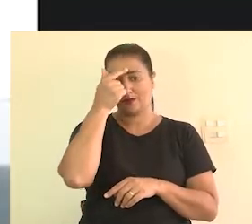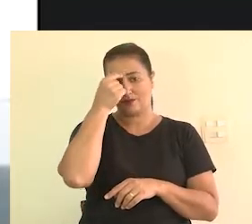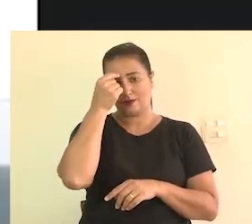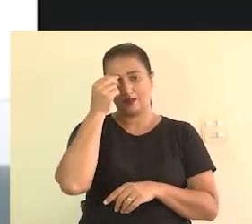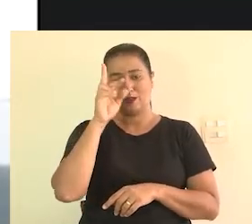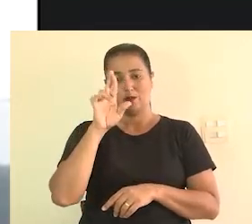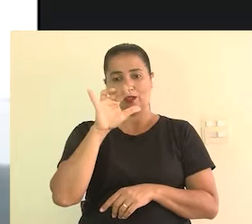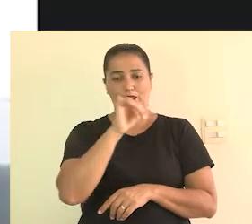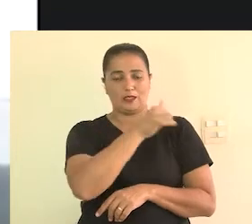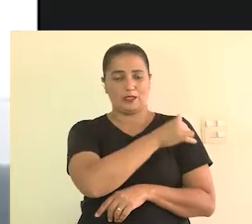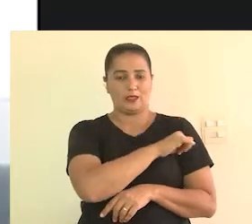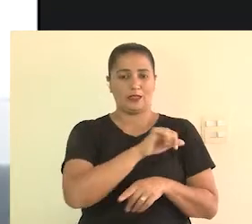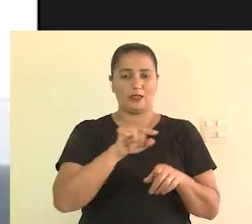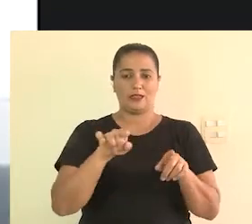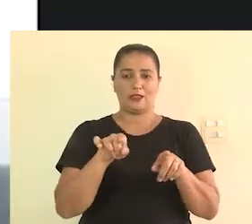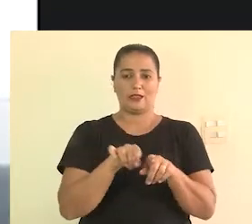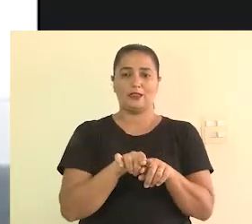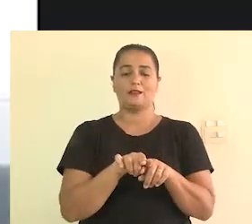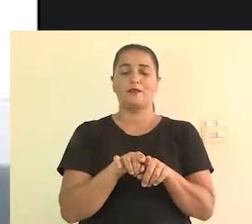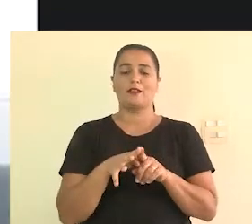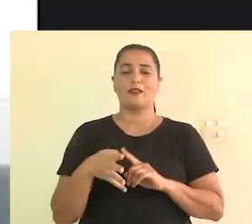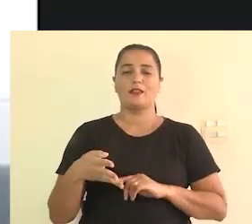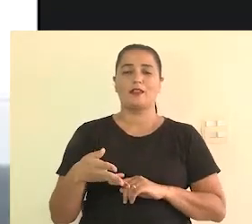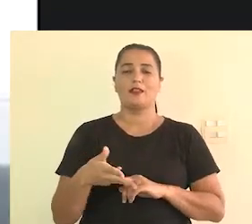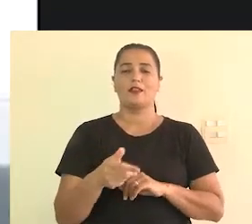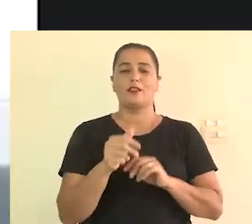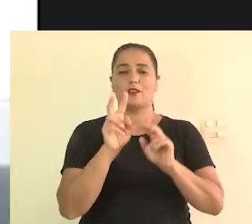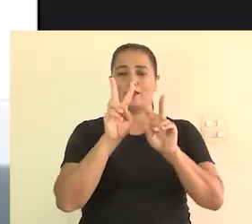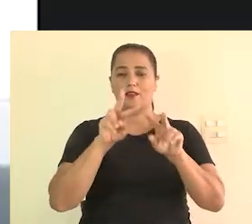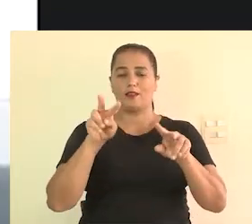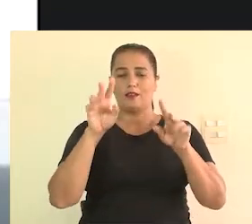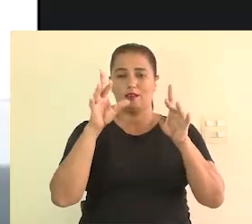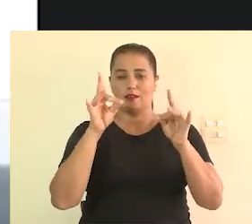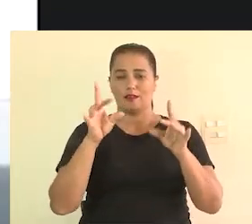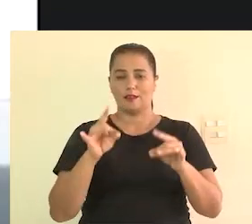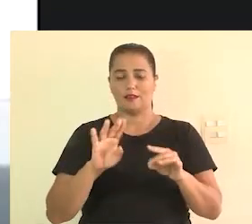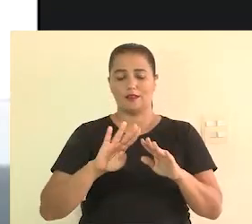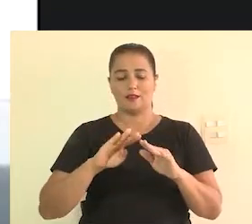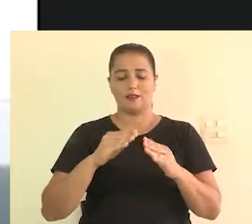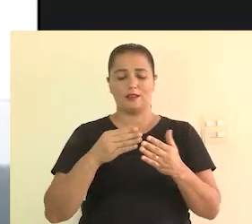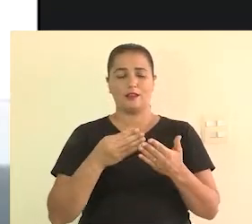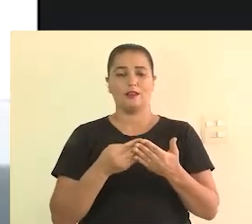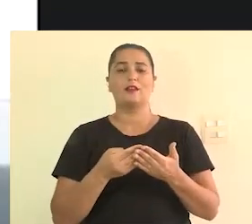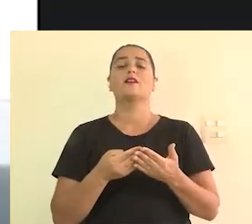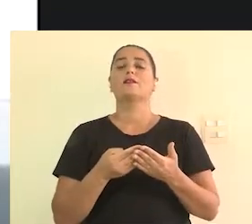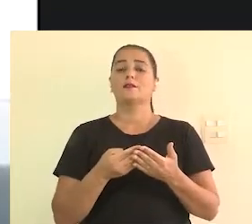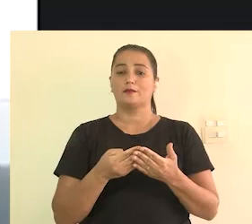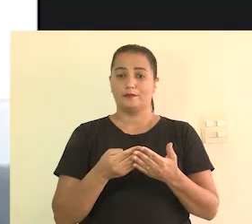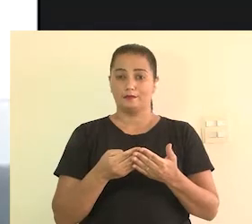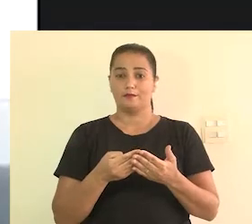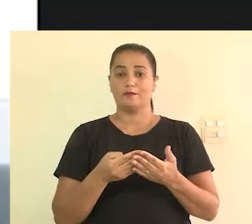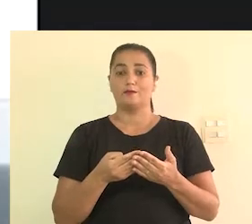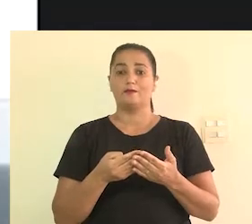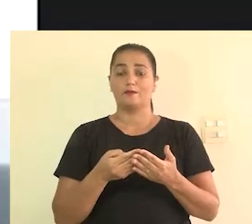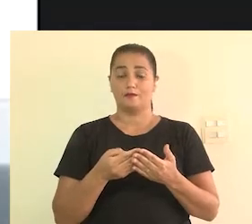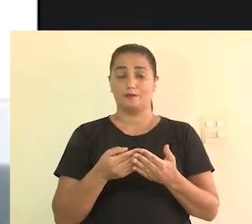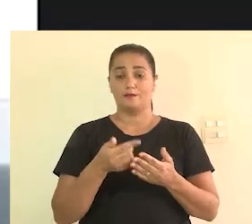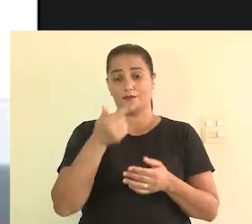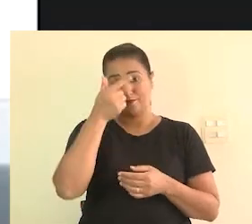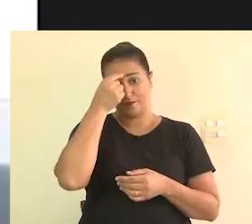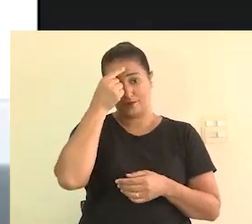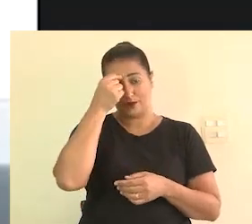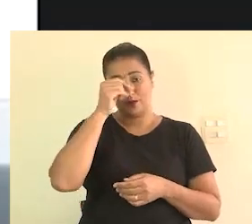e tenho também o aperfeiçoamento em audiodescrição na escola pela Universidade